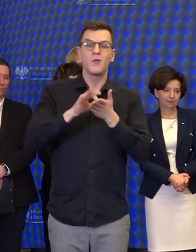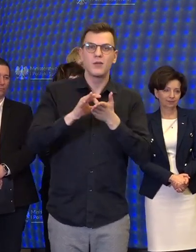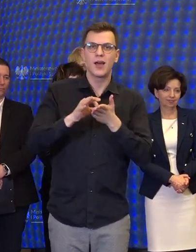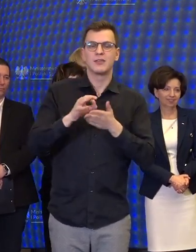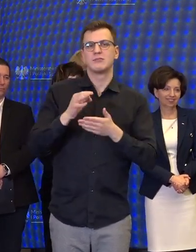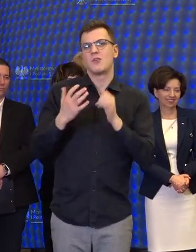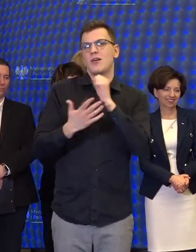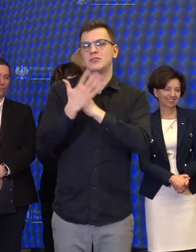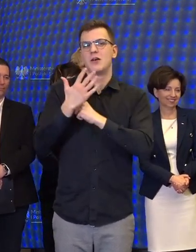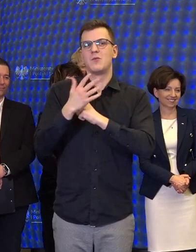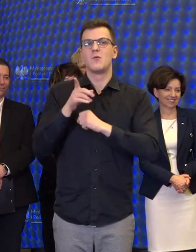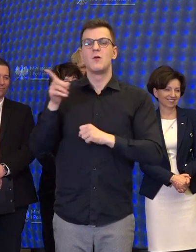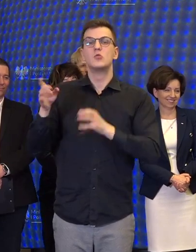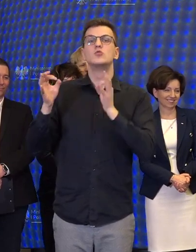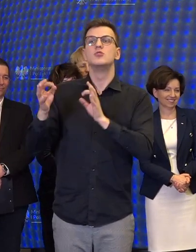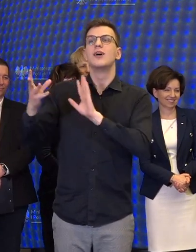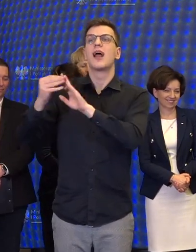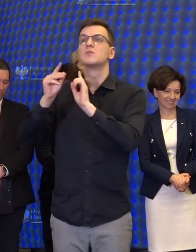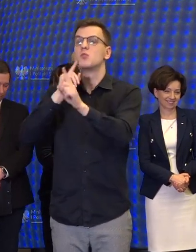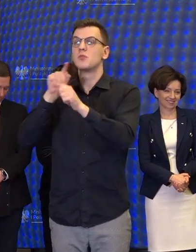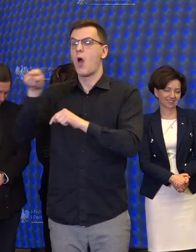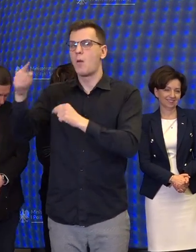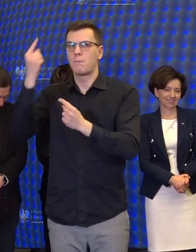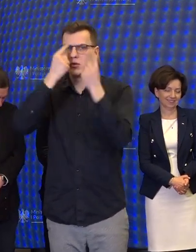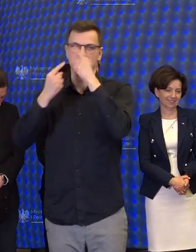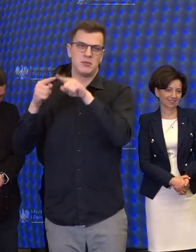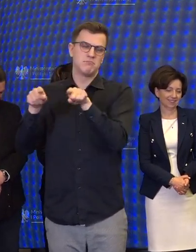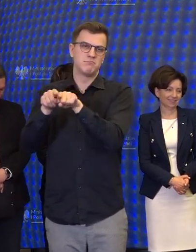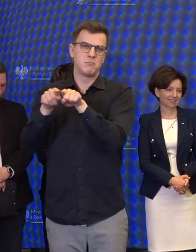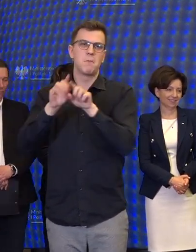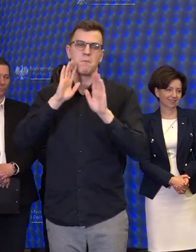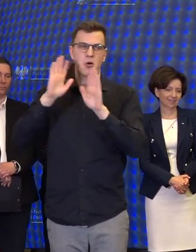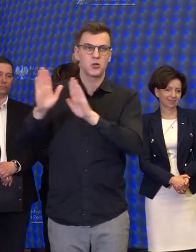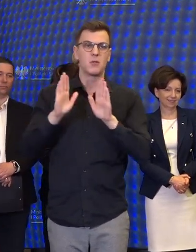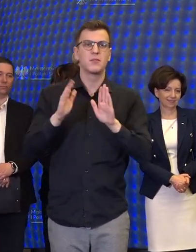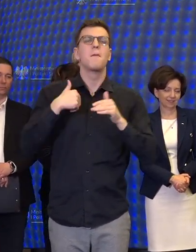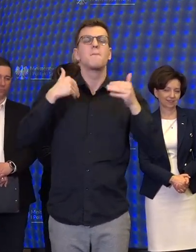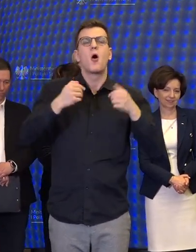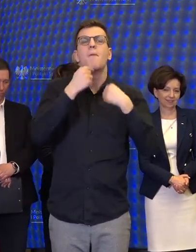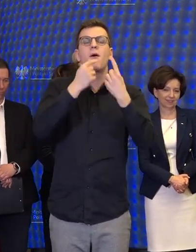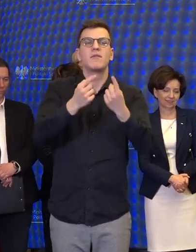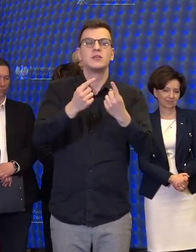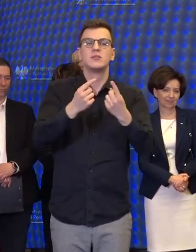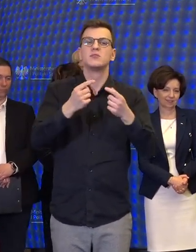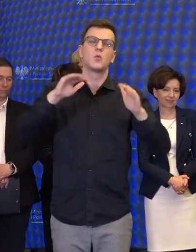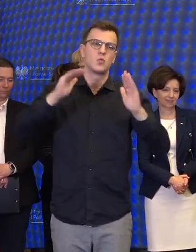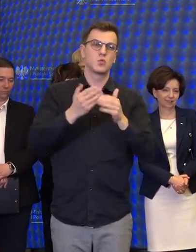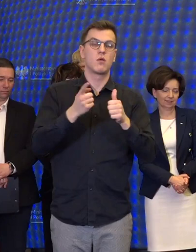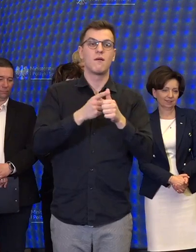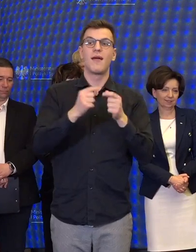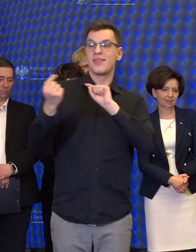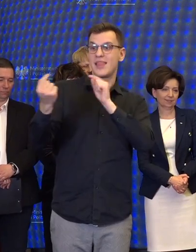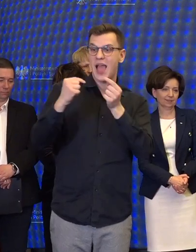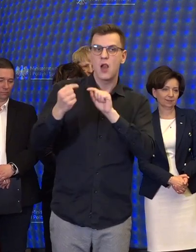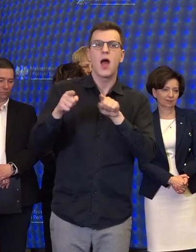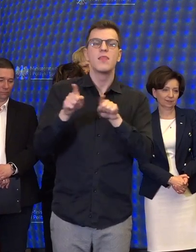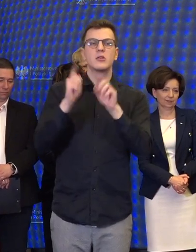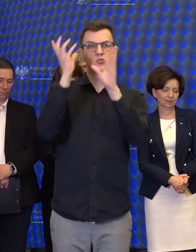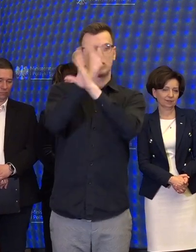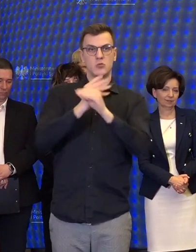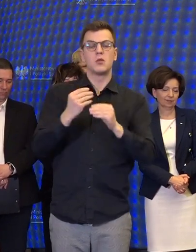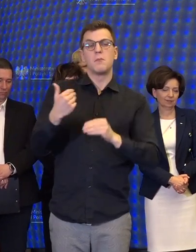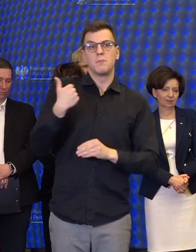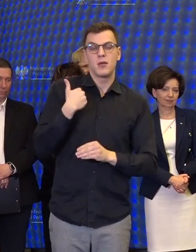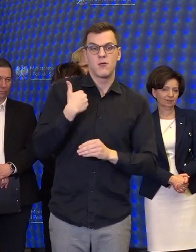naszych dzisiejszych rozmówców. Mogę powiedzieć tylko słowa klucze. Dialog, szacunek to było to, z czym się spotkaliśmy.